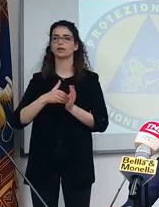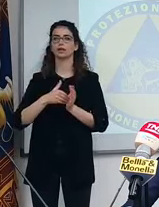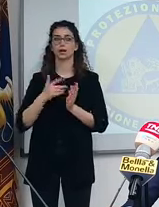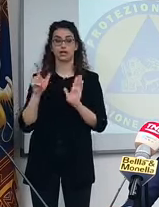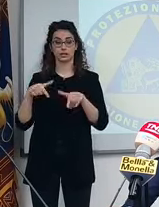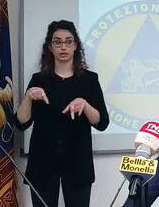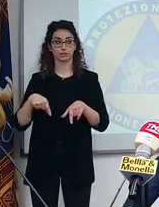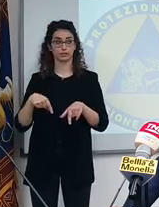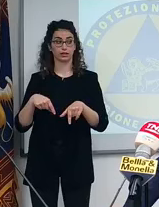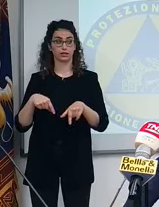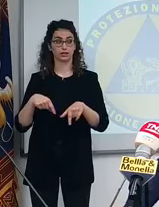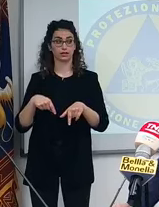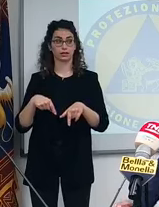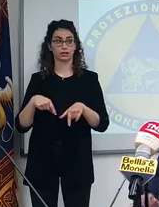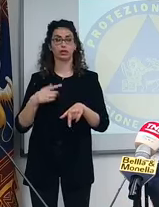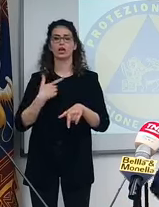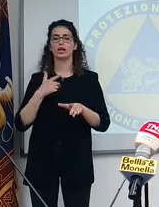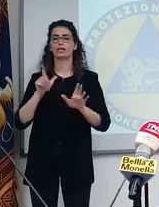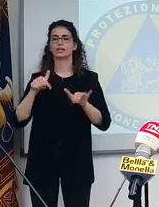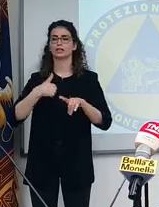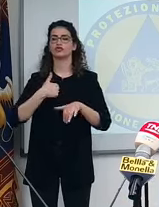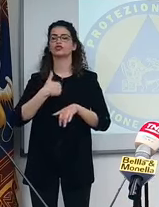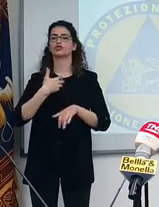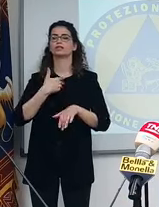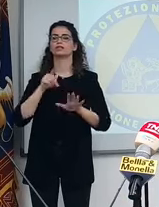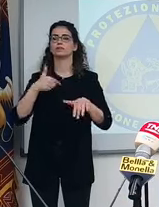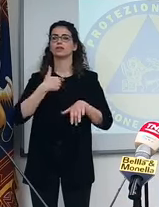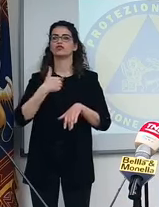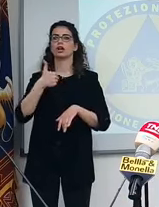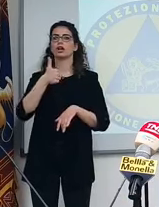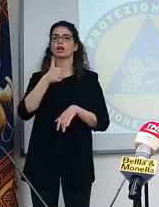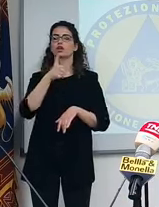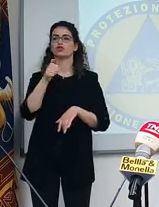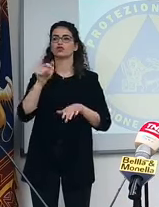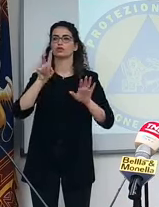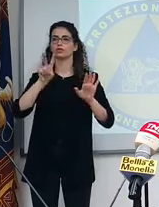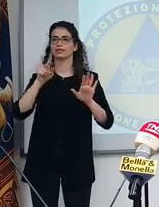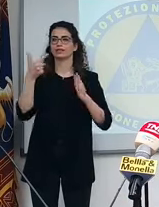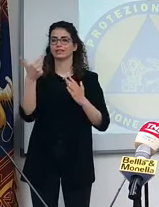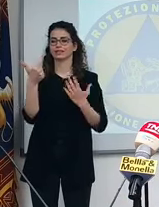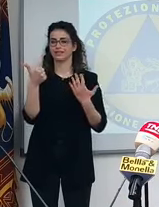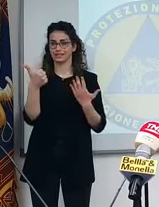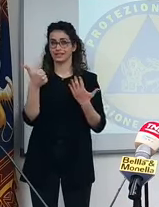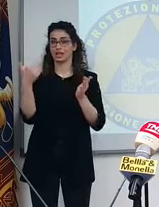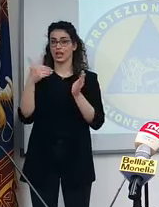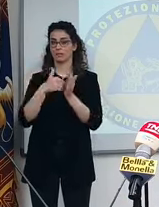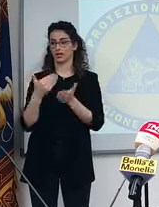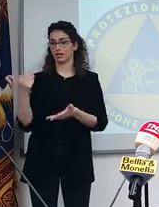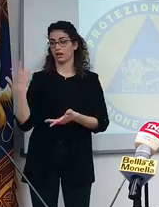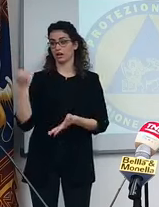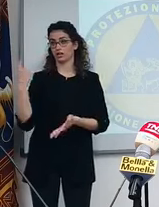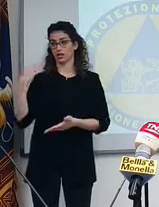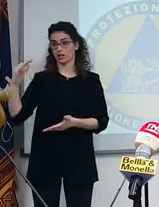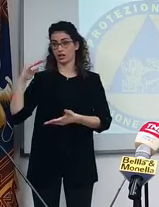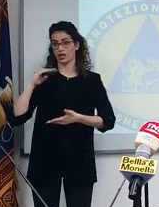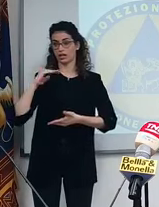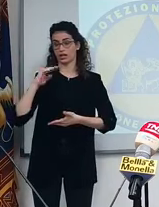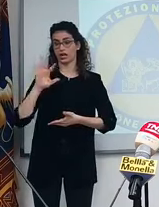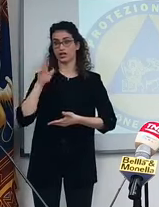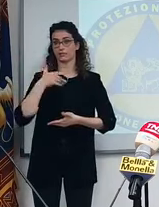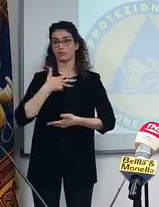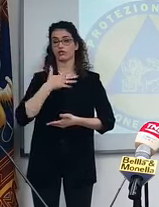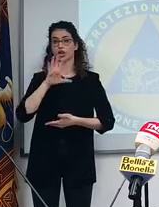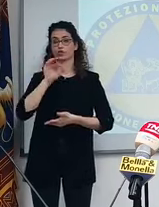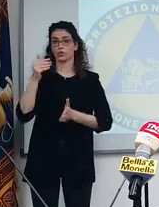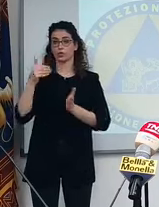Questa settimana? sta settimana sono 126.000 che sono arrivati ieri, se non ricordo male. Però sembra che ne arrivino altre 50